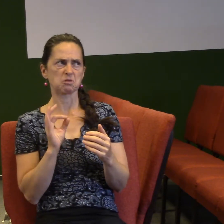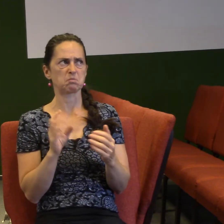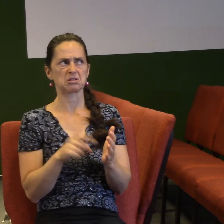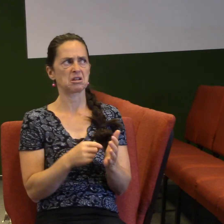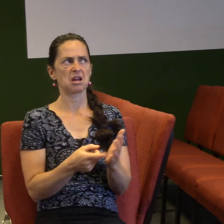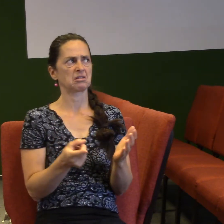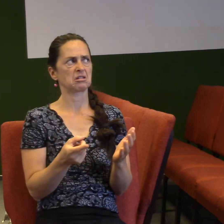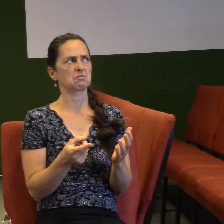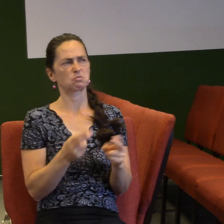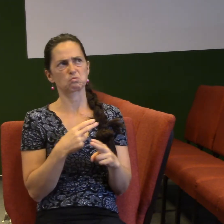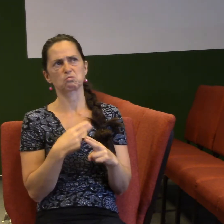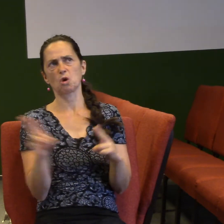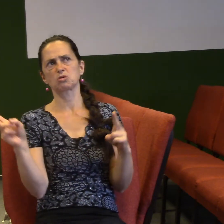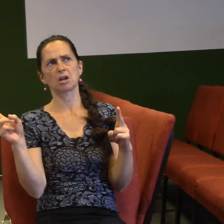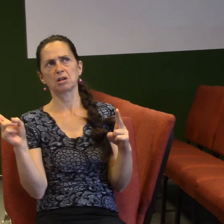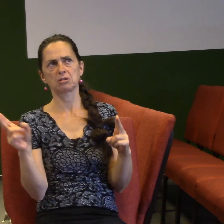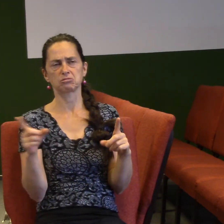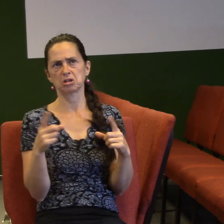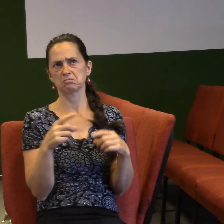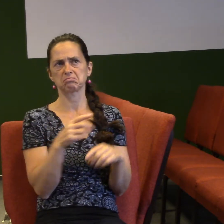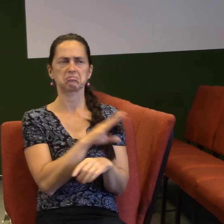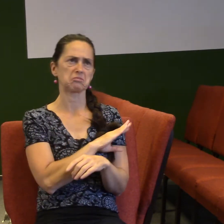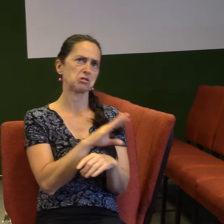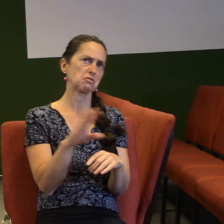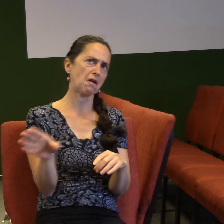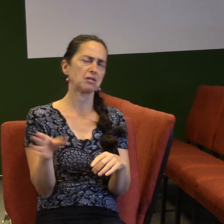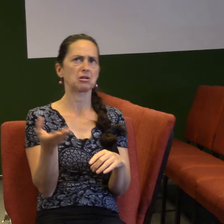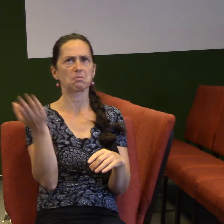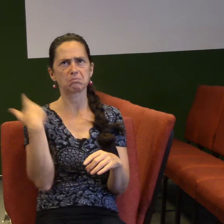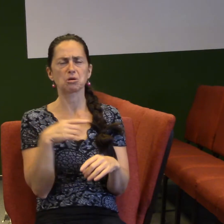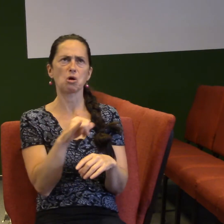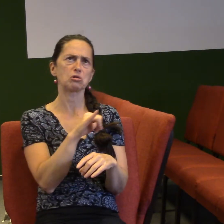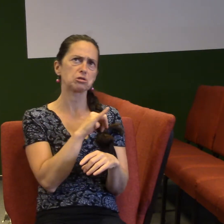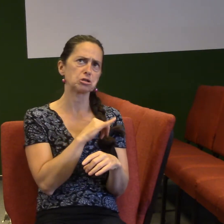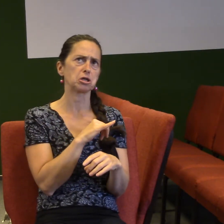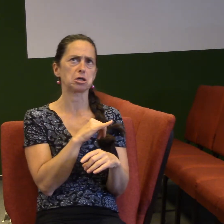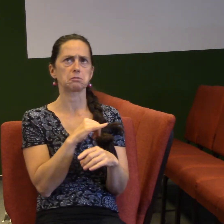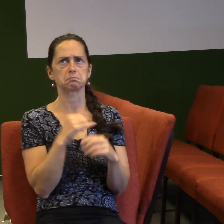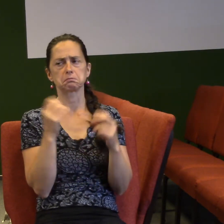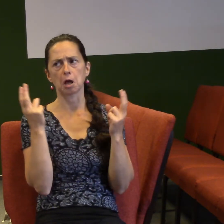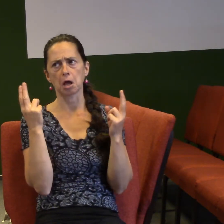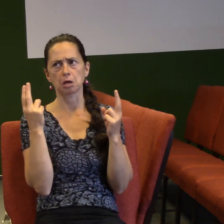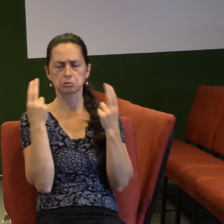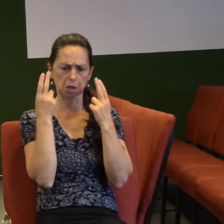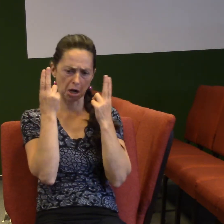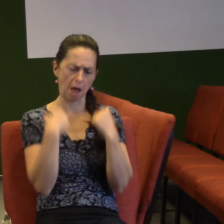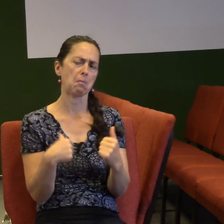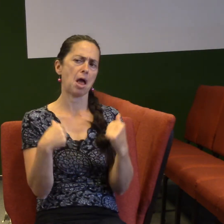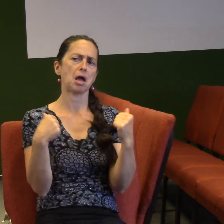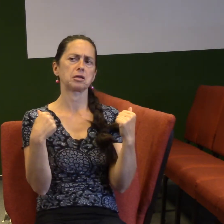nejsem dost svatý. Zklamal jsem, zhřešil jsem nebo podobné věci. Moje odpověď je, přečtěte si